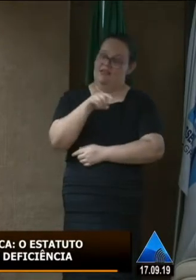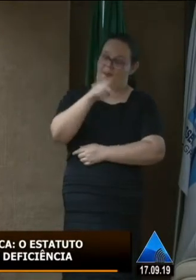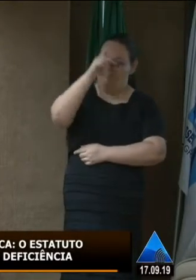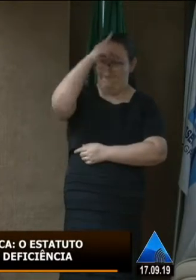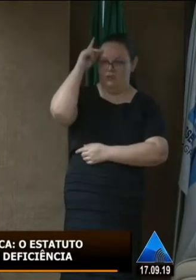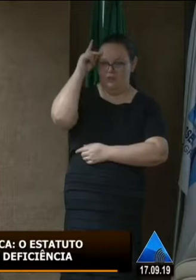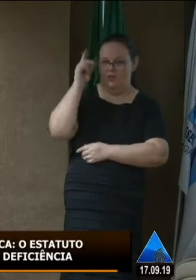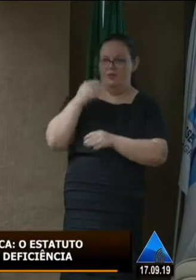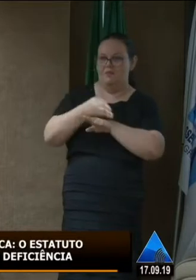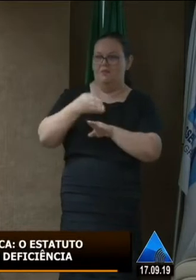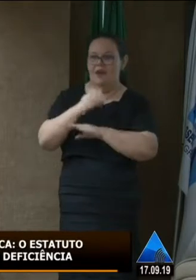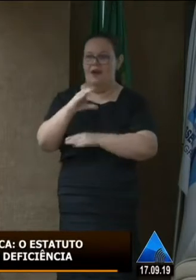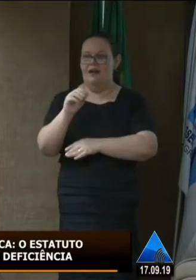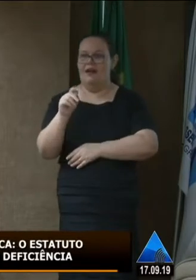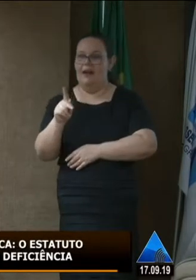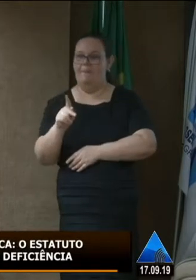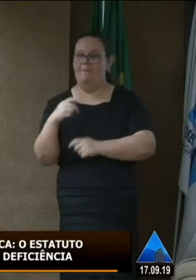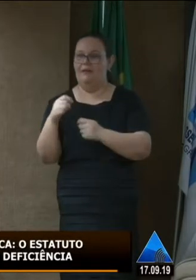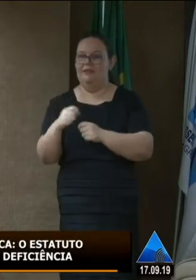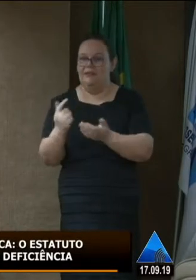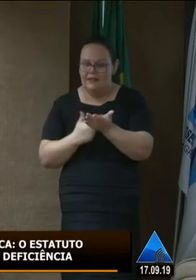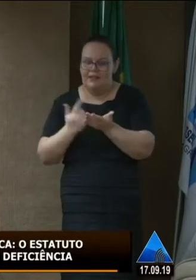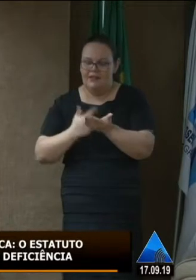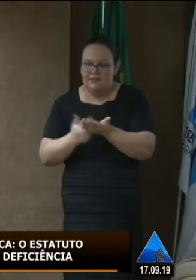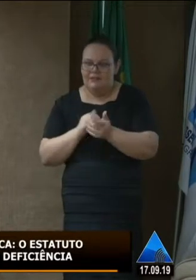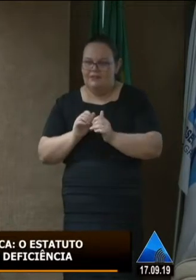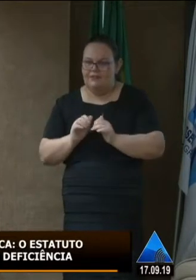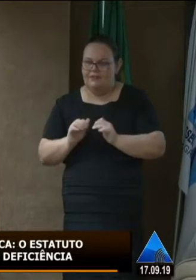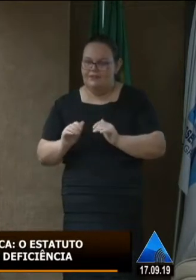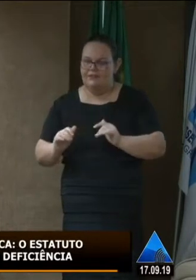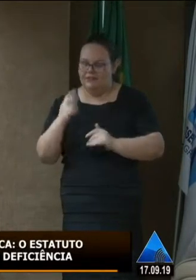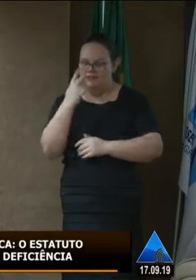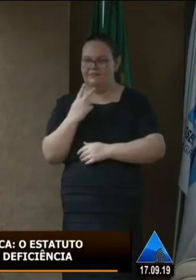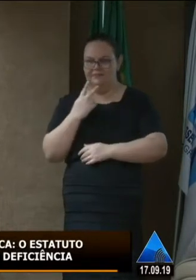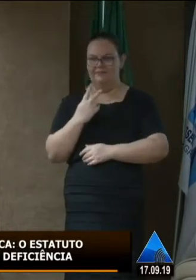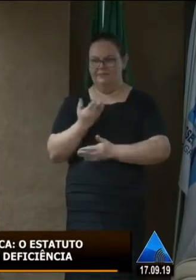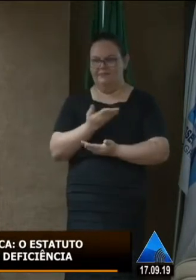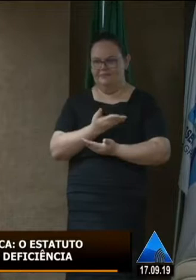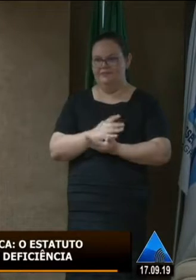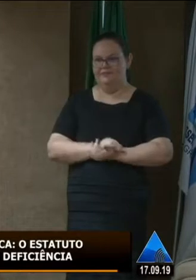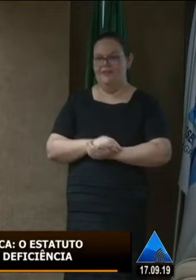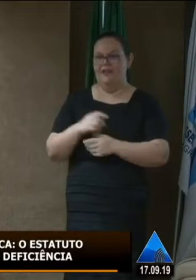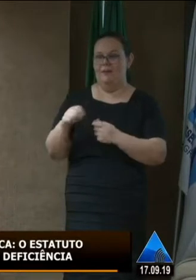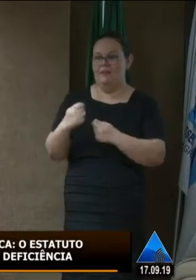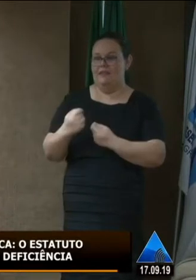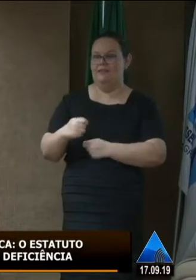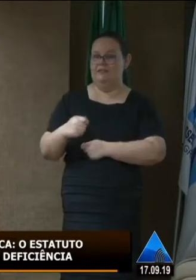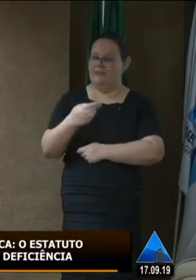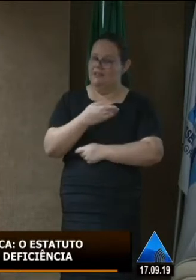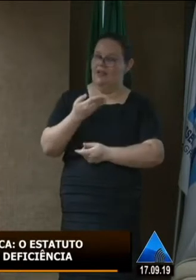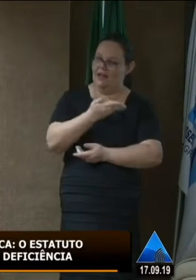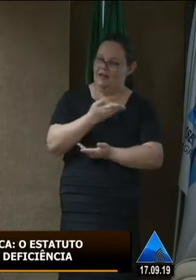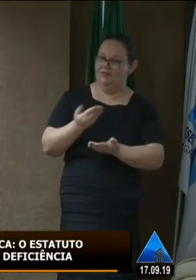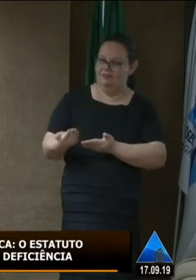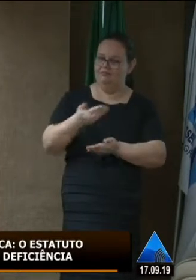consegue acessar o livro didático em formato acessível, que o MEC disponibiliza em política pública, que são rios de dinheiro destinado